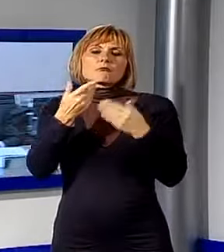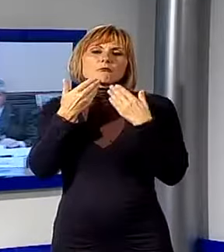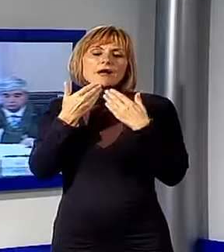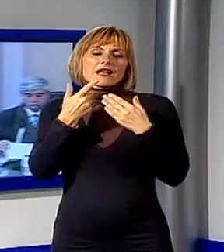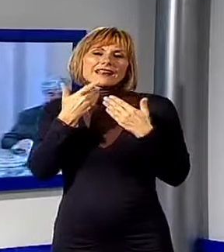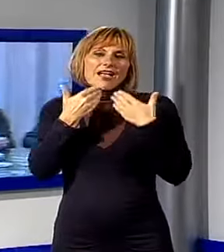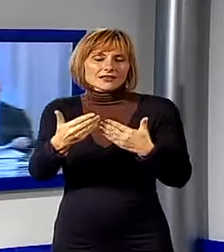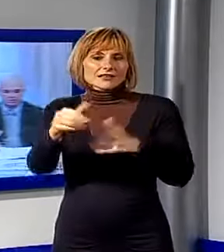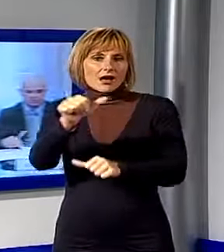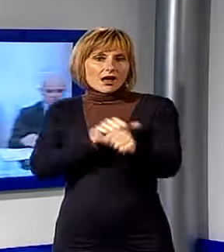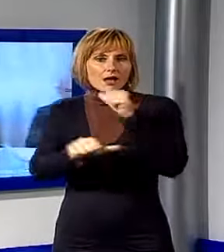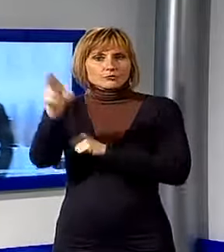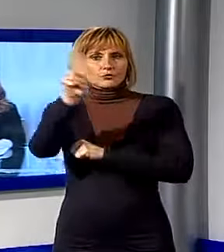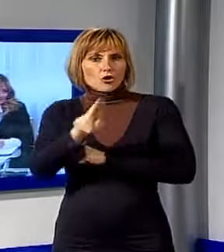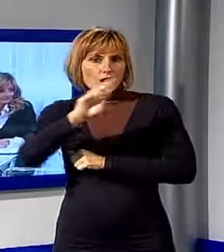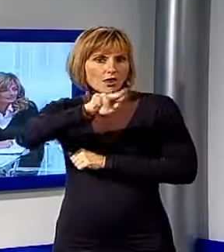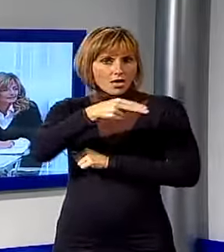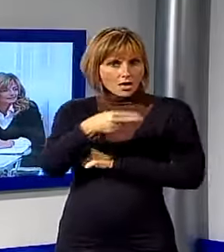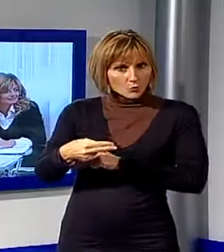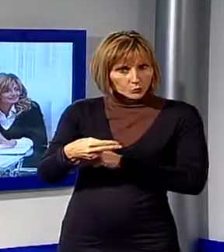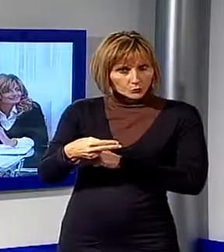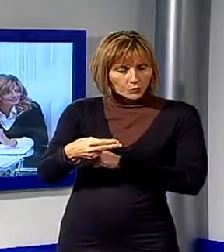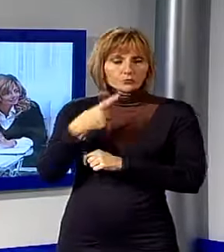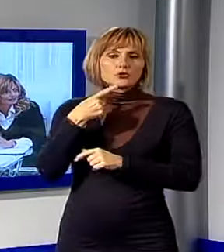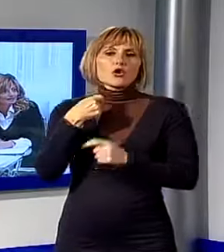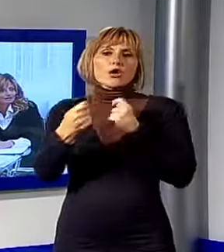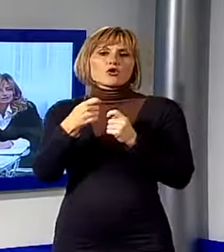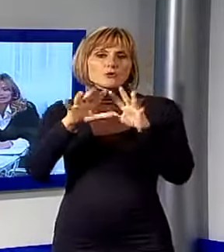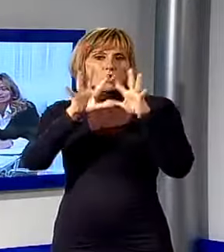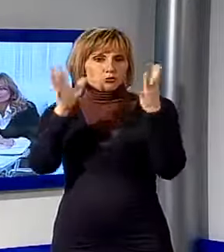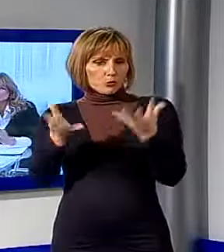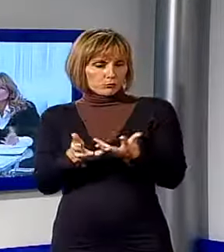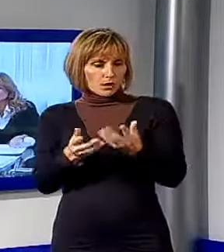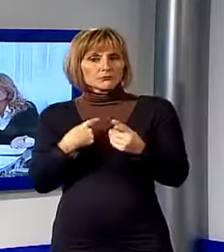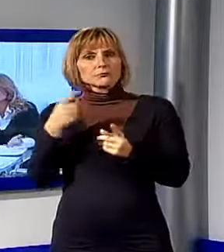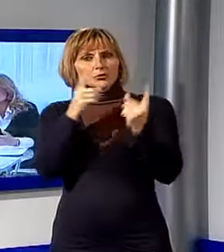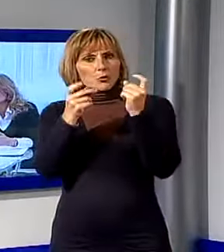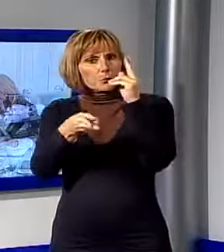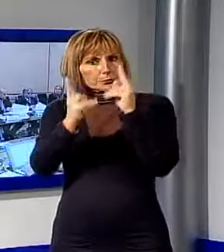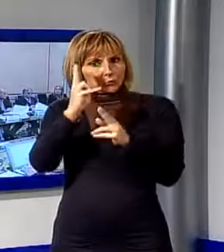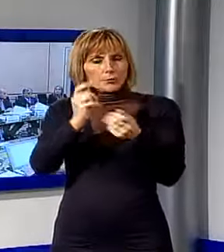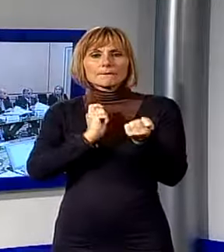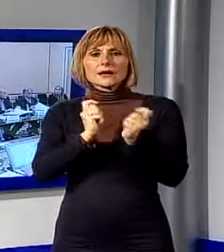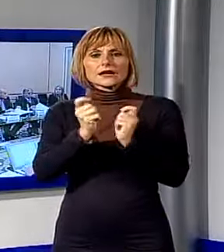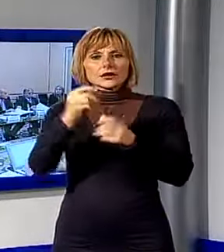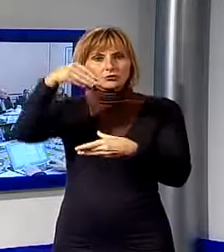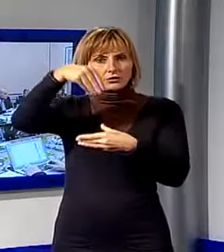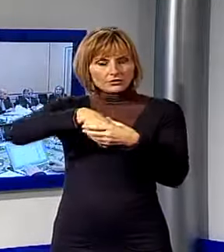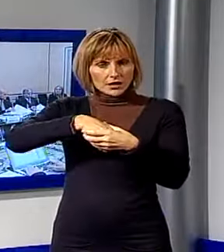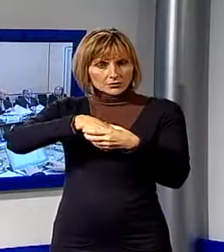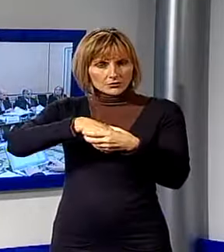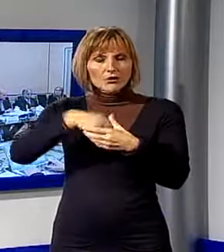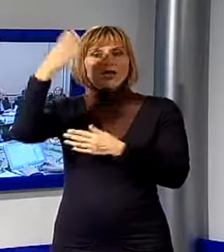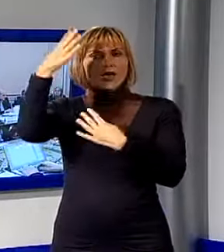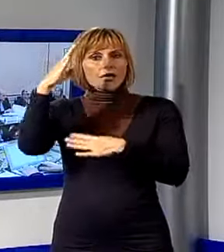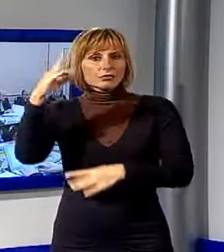euro-dollaro e all'andamento positivo dell'economia globale, quello che preoccupa maggiormente è il mercato interno, con un picco negativo nel settore